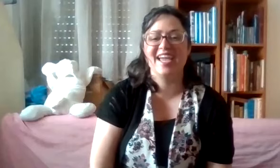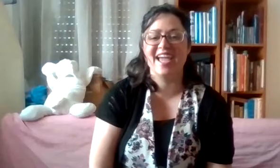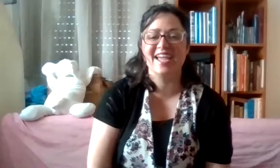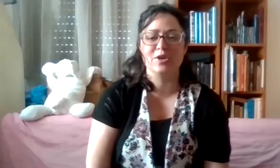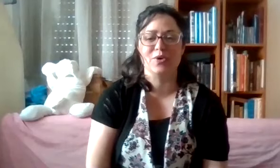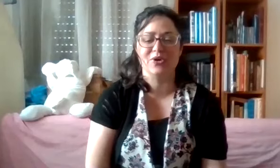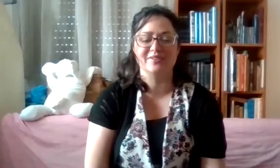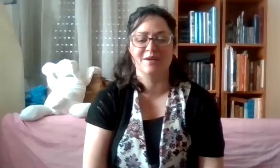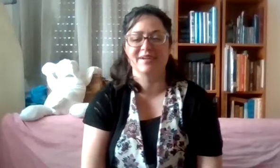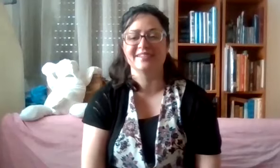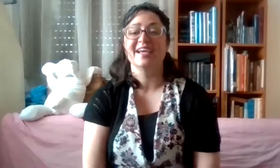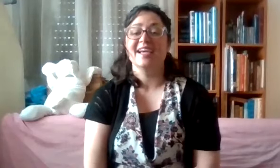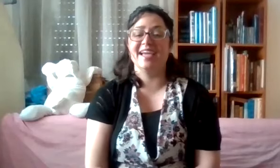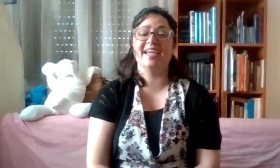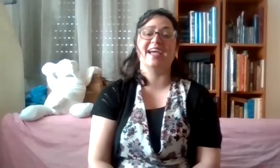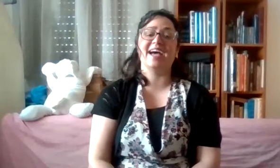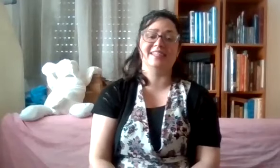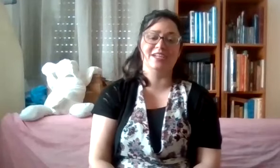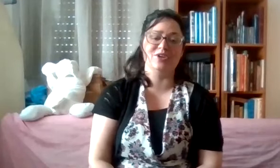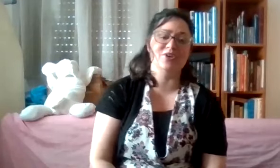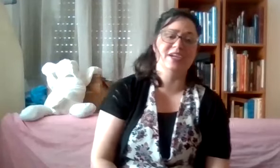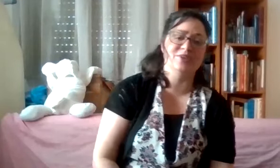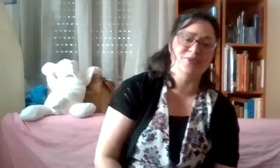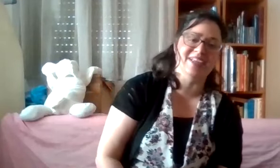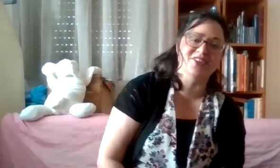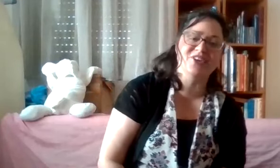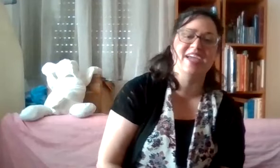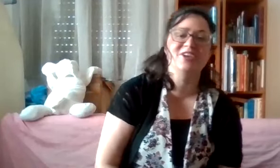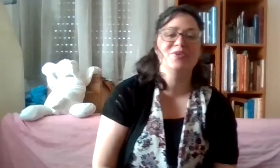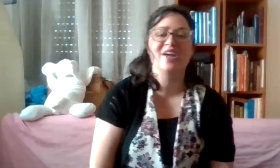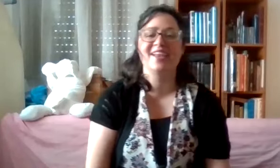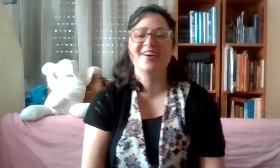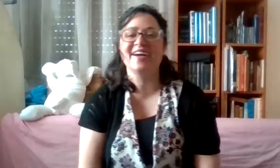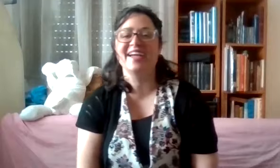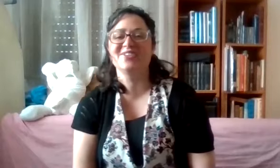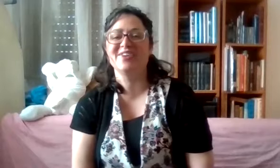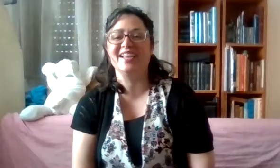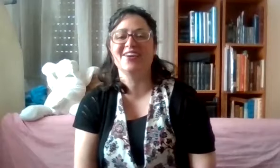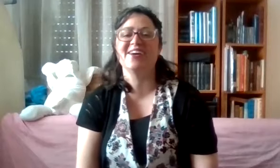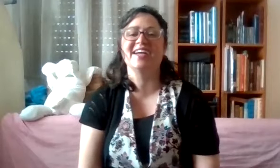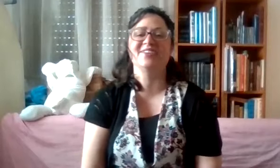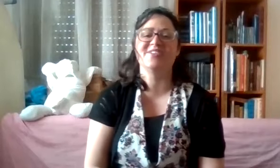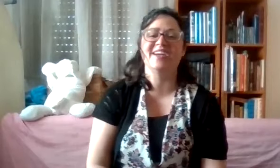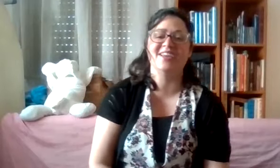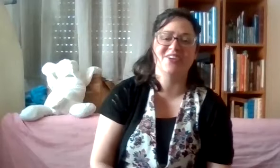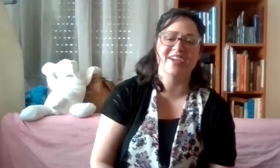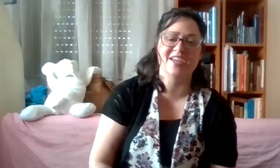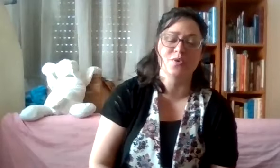לוחות הברית. אחד אלוהנו, אלוהנו, אלוהנו, אלוהנו, אלוהנו.